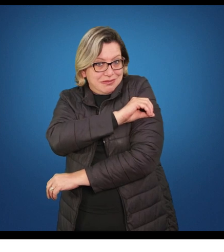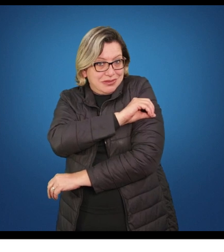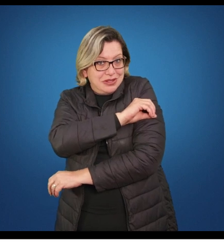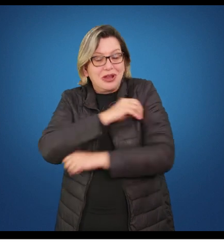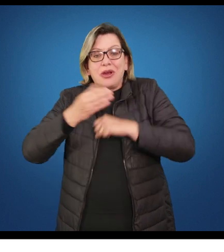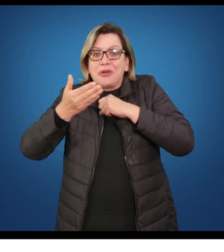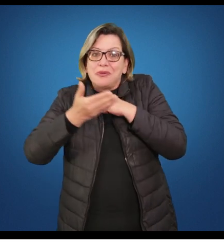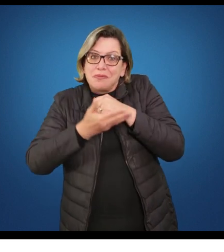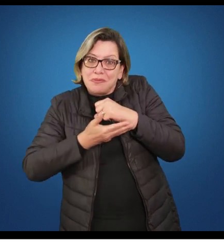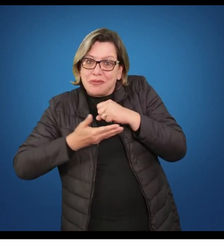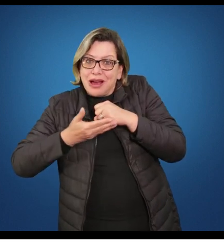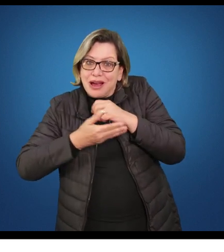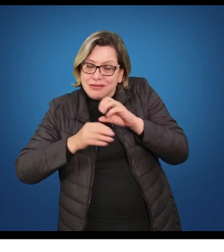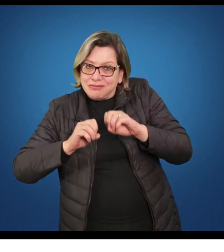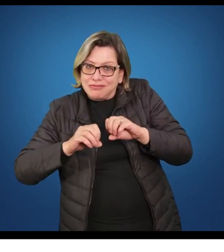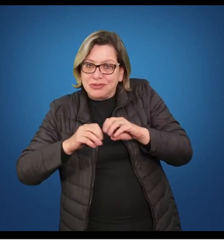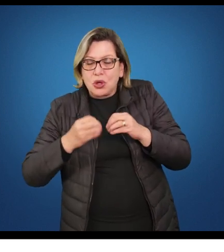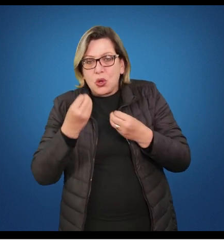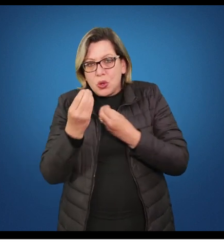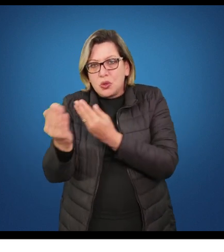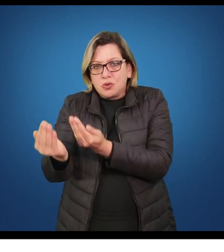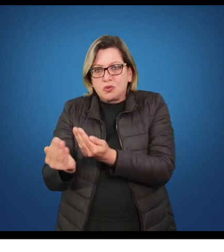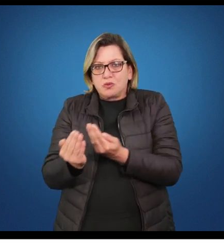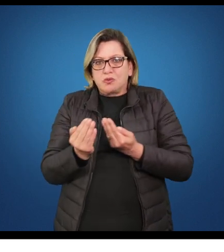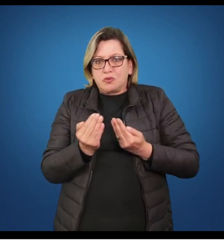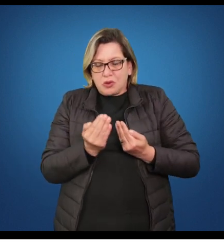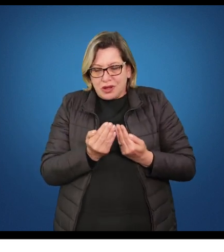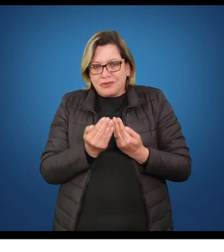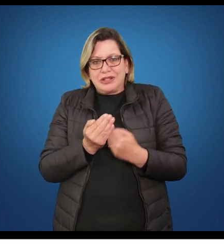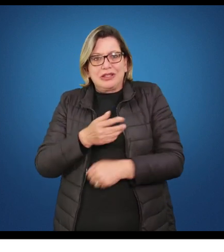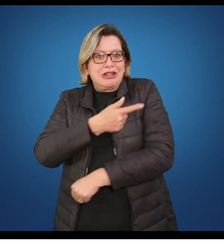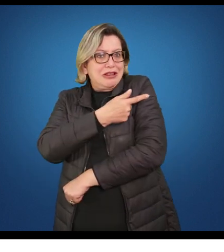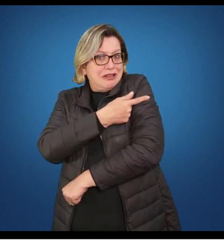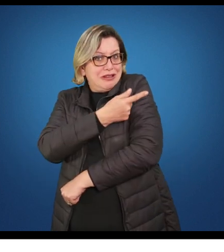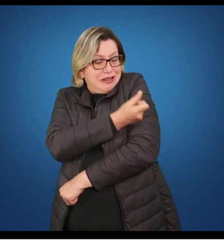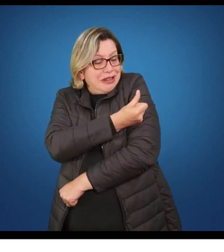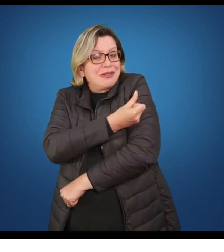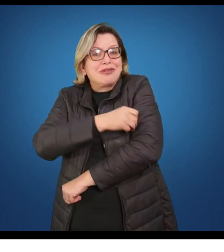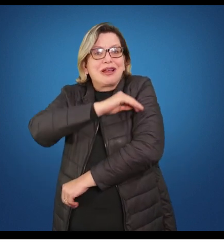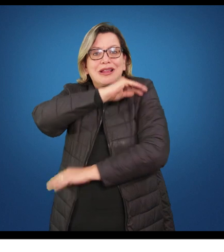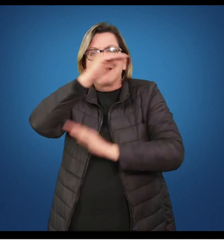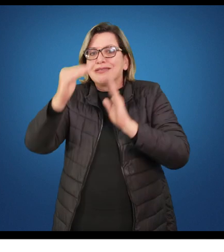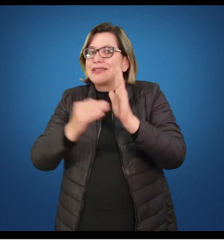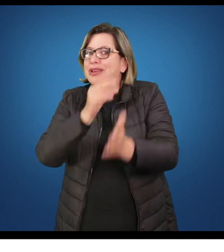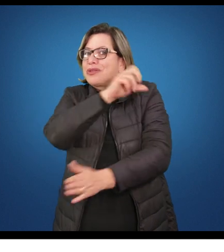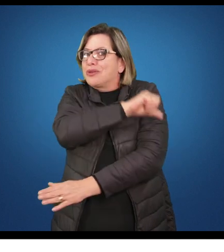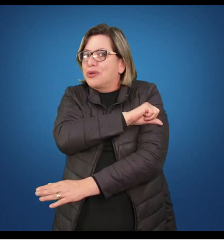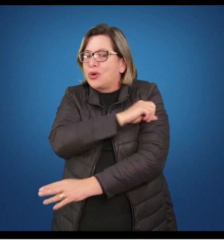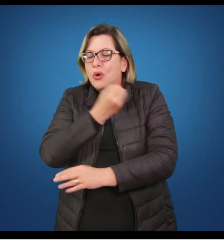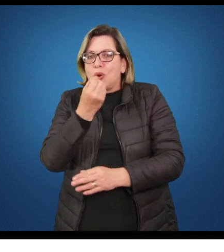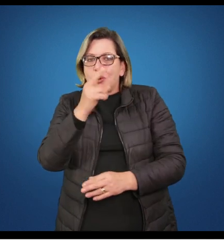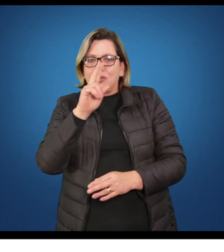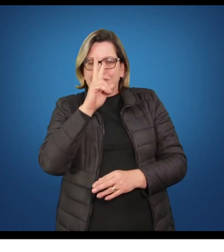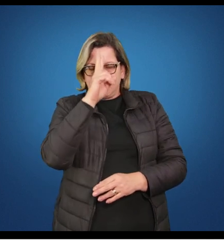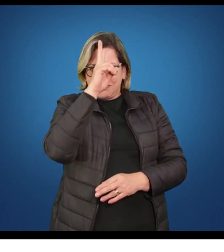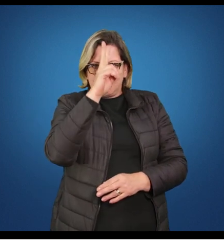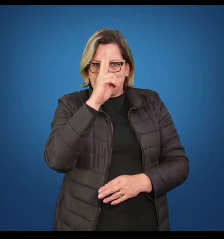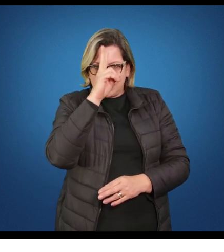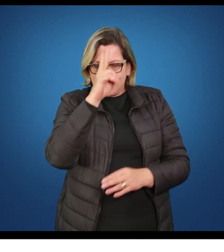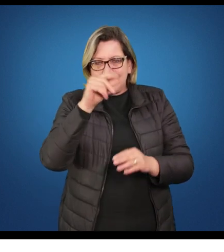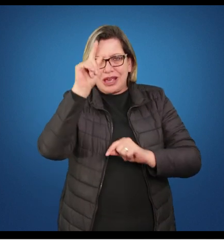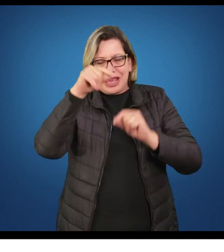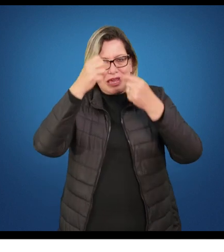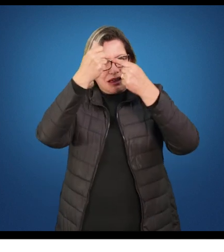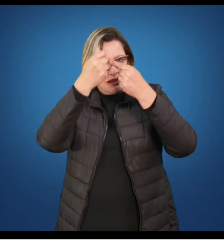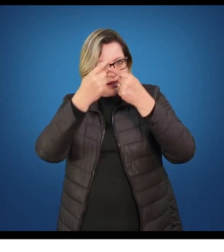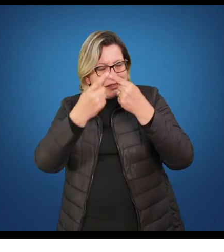no ensino fundamental, seja com adolescentes no ensino fundamental 2 ou anos finais e no ensino médio. Elementos mais centrais que nos